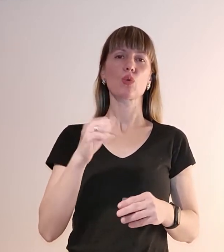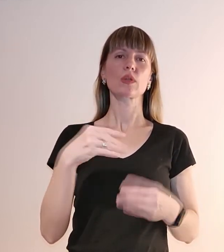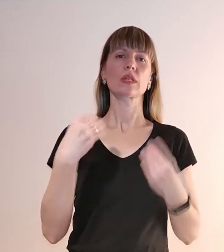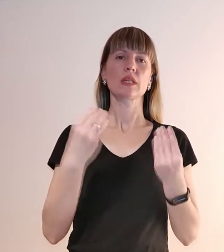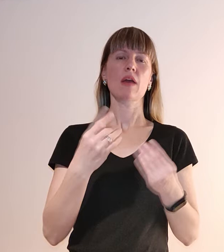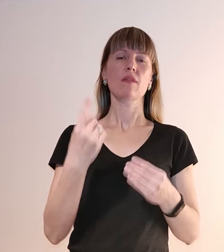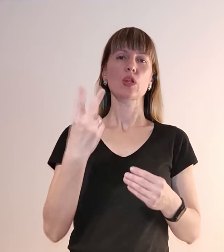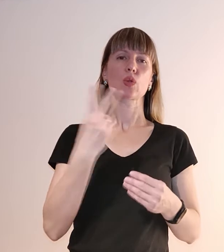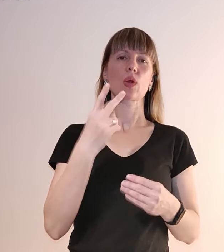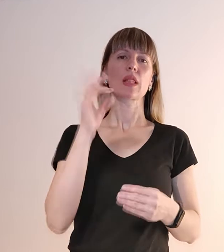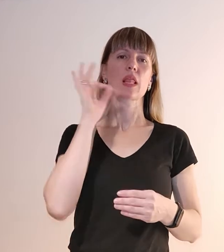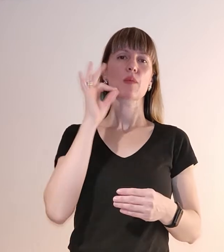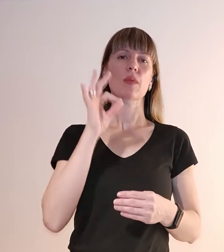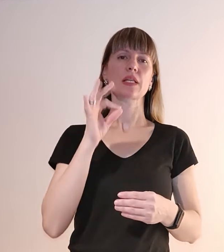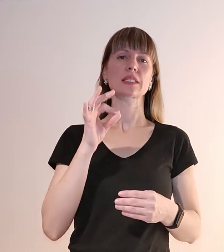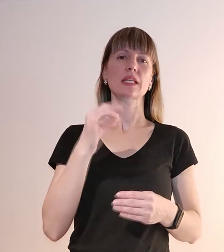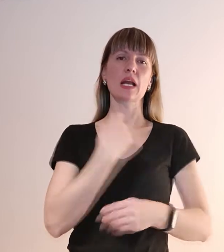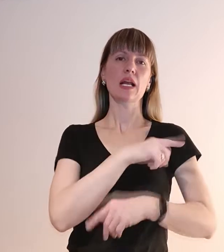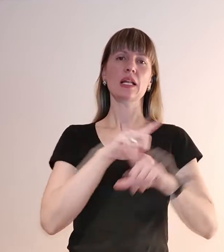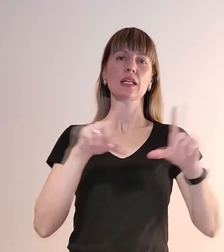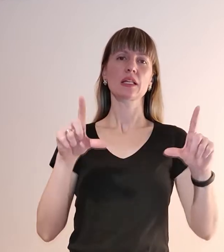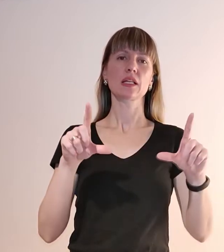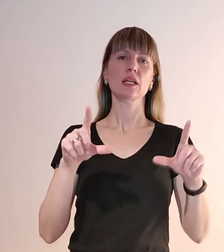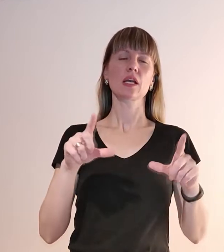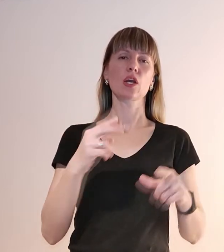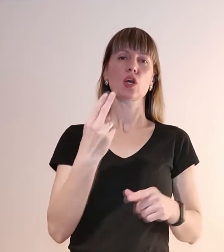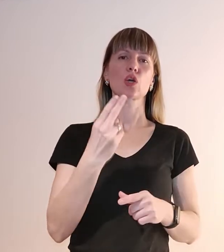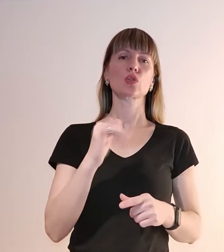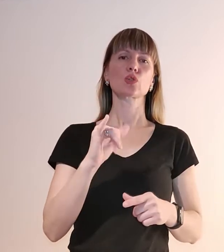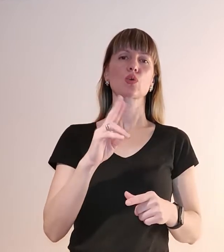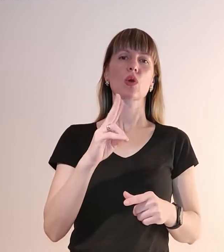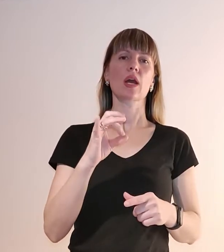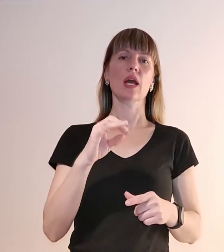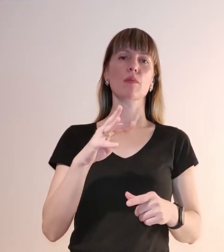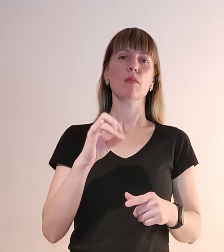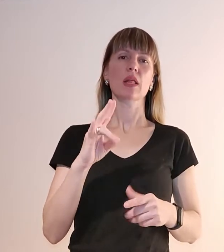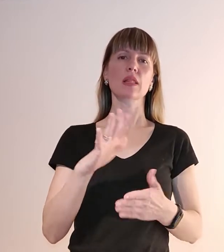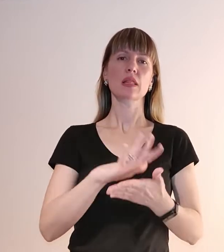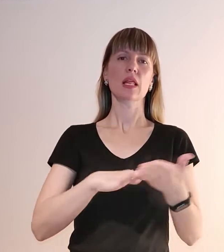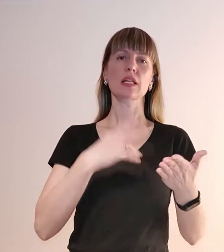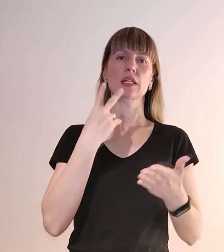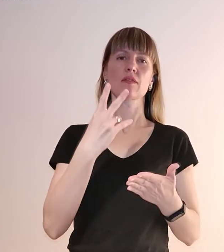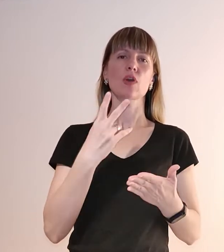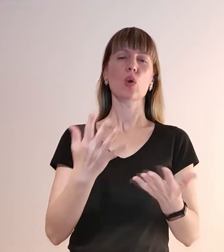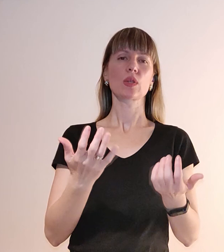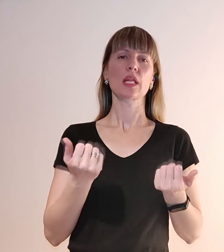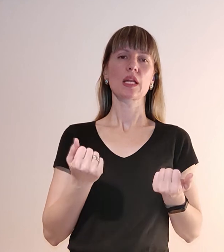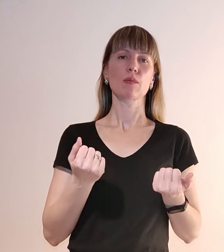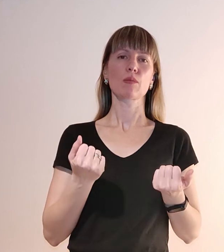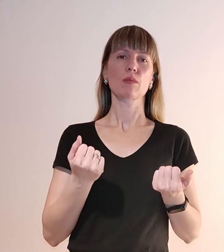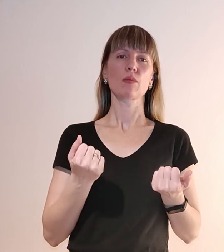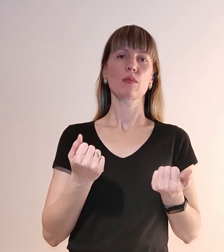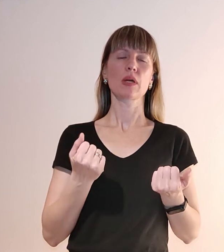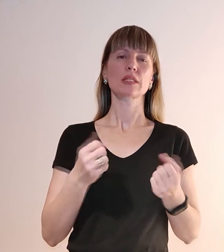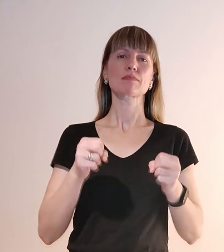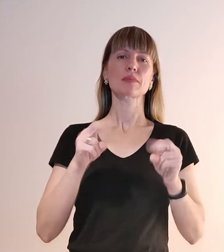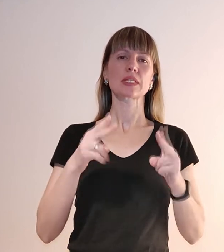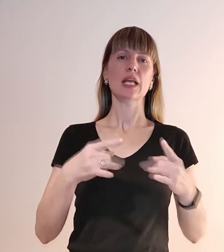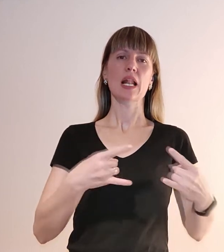німецька клініка Асхальту з клініком Укрпад. Далі детальніше. Отримали портитивний рентгенапарат, або так звана